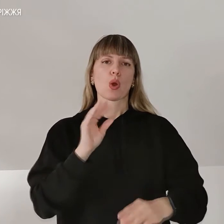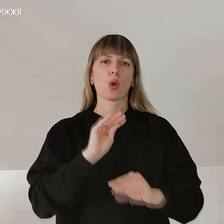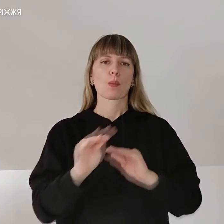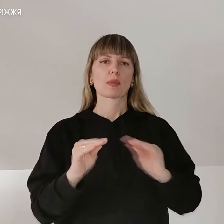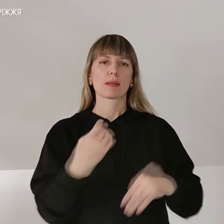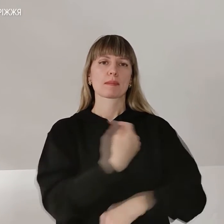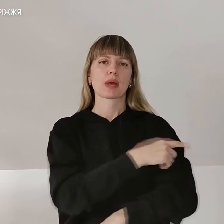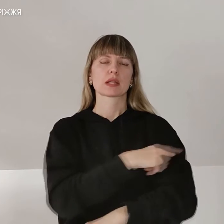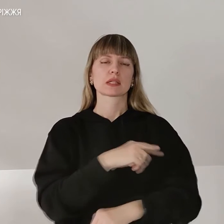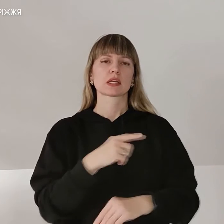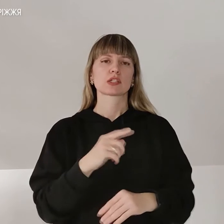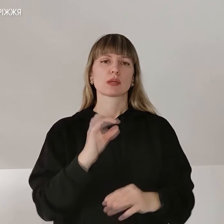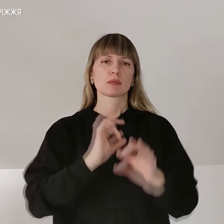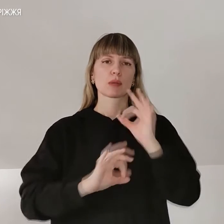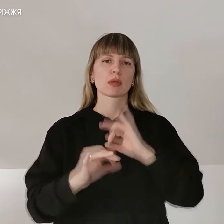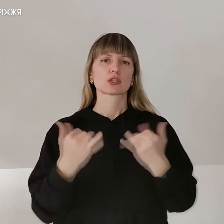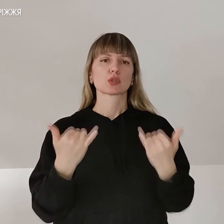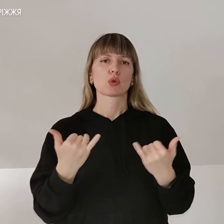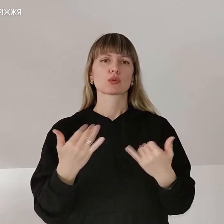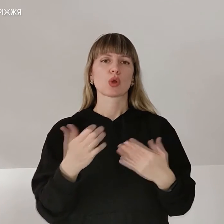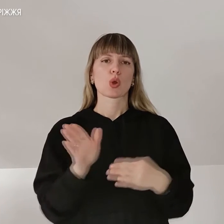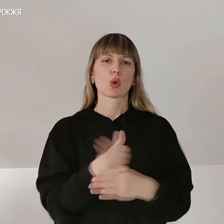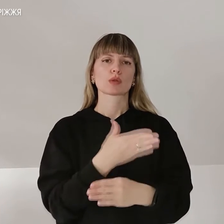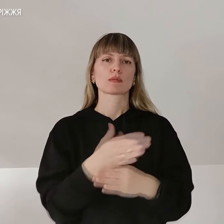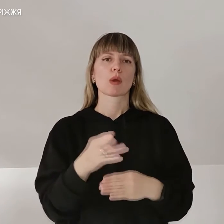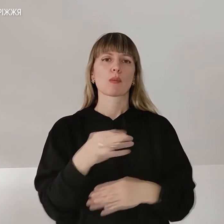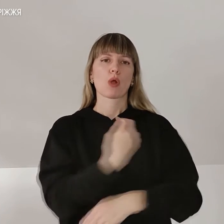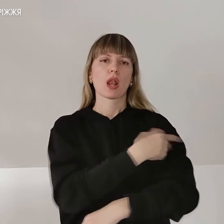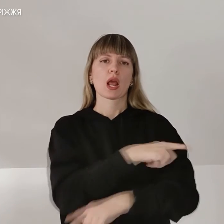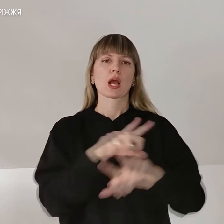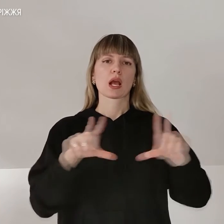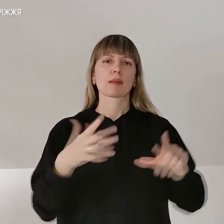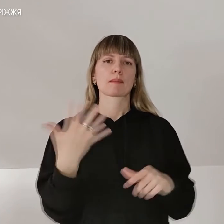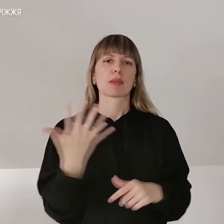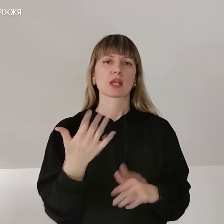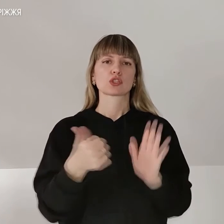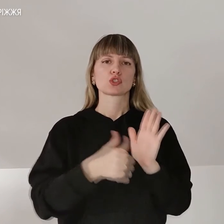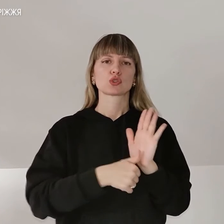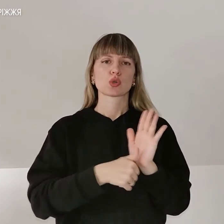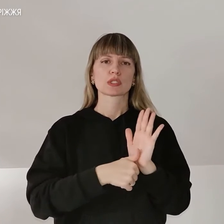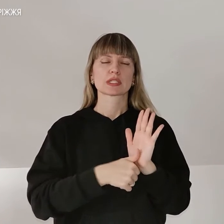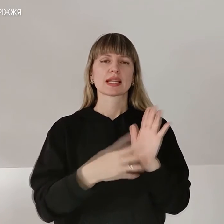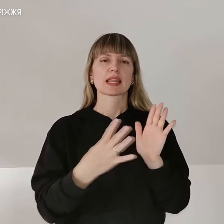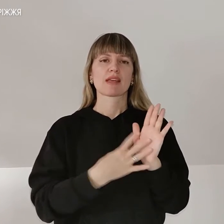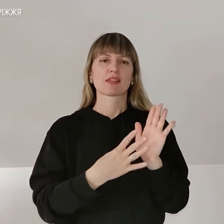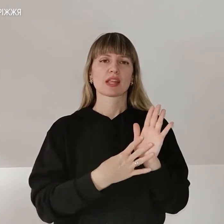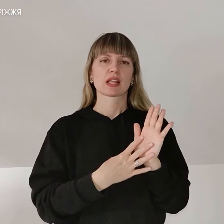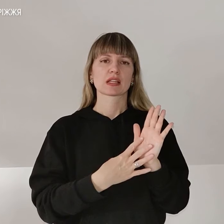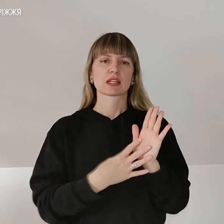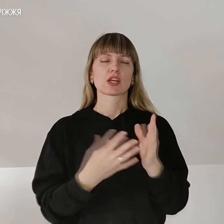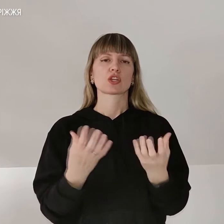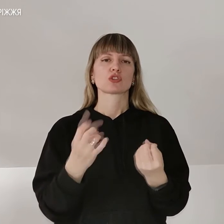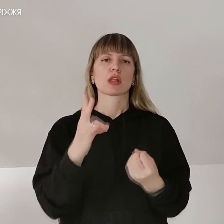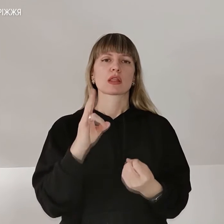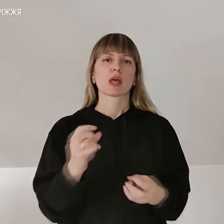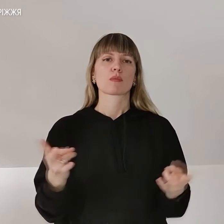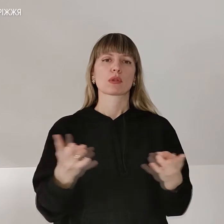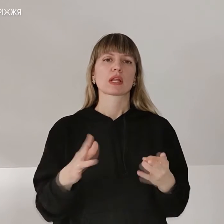Медичні препарати сьогодні розподіляються по лікарнях 5-й, 6-й, 9-й. Також на потреби територіальної